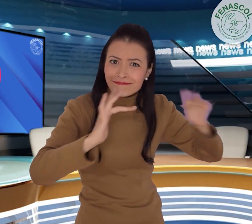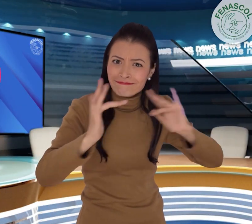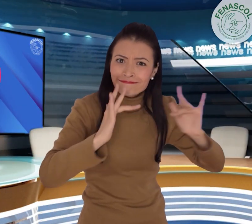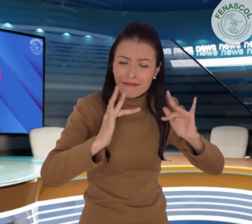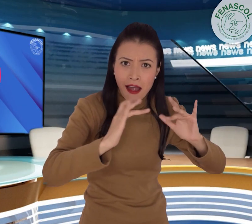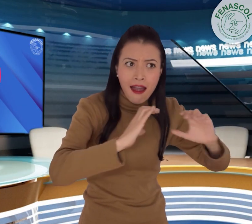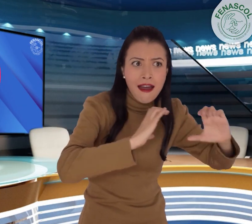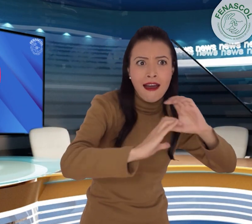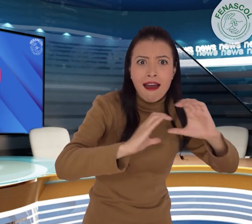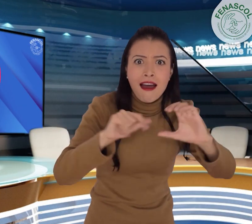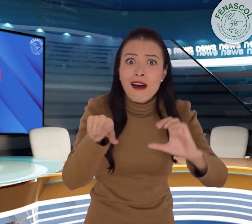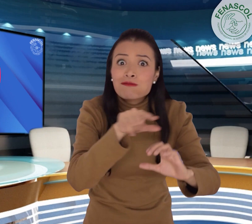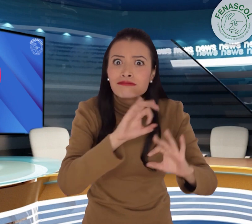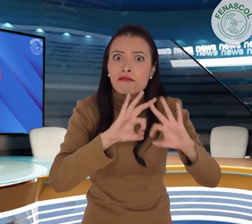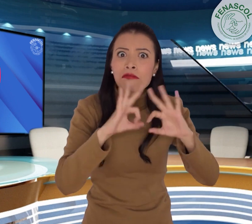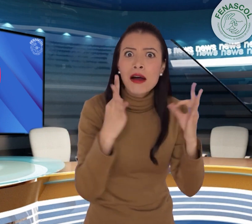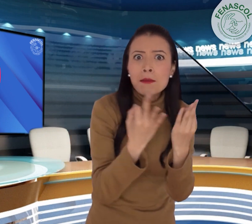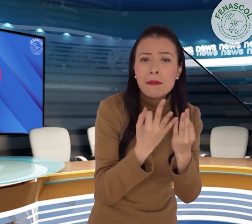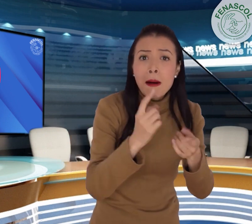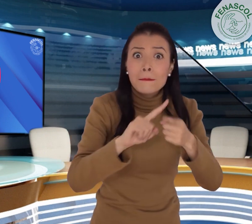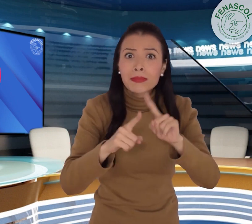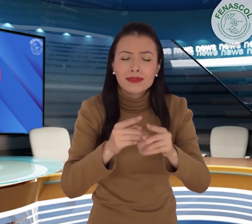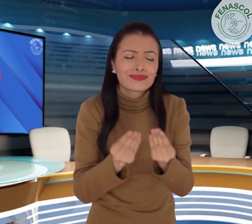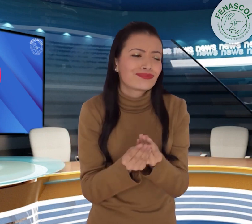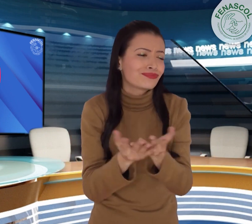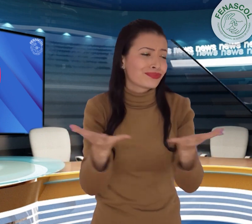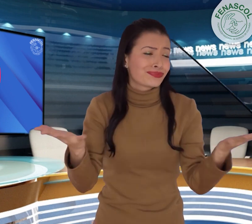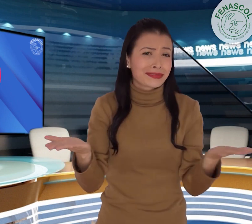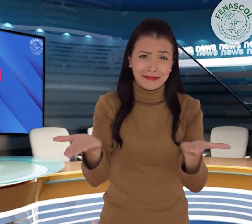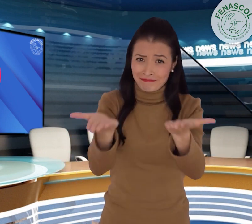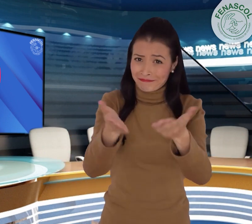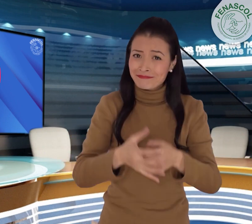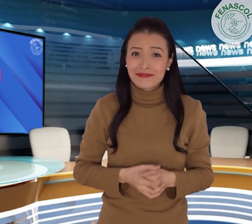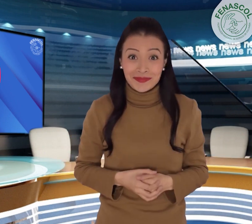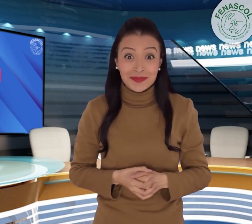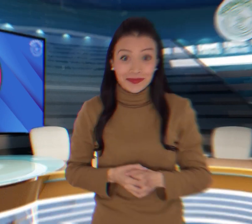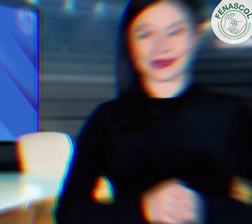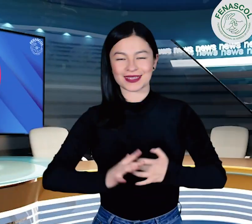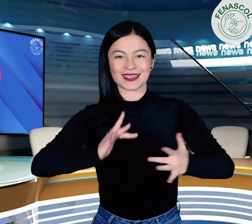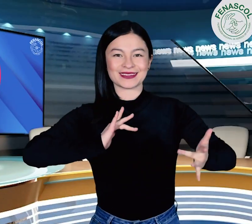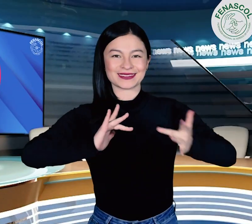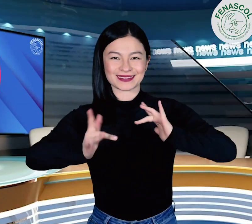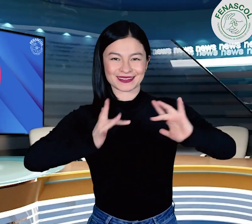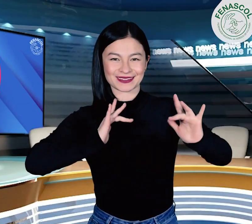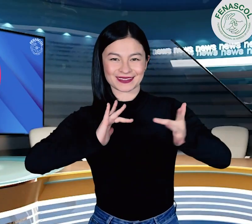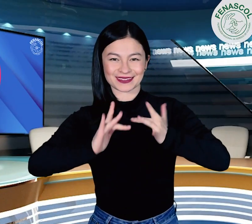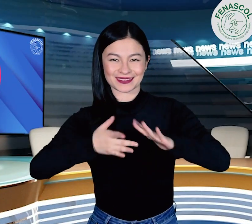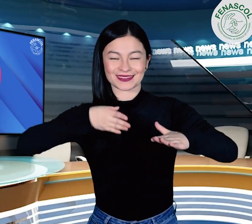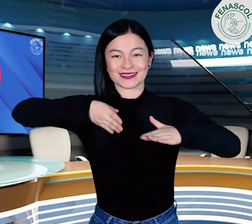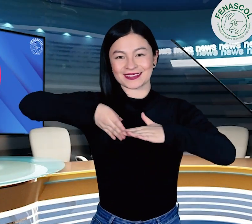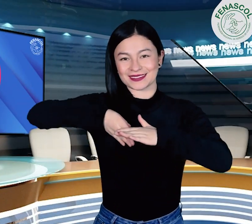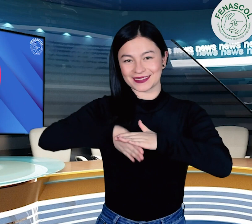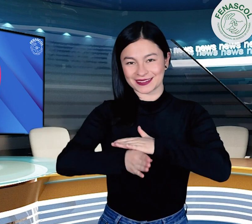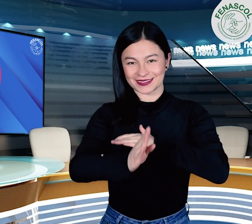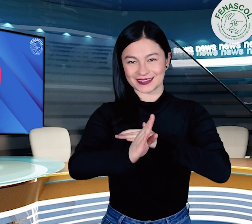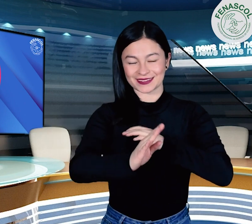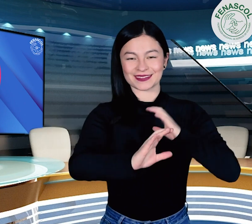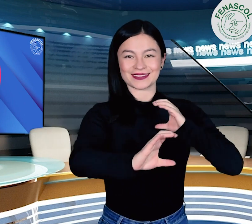uso del Centro de Relevo. Por eso, regístrate y comunícate con tus seres queridos. En Centro de Relevo somos accesibilidad,